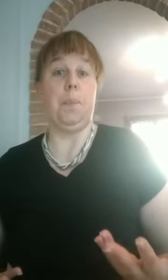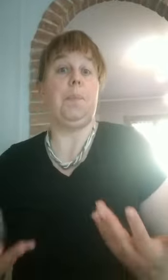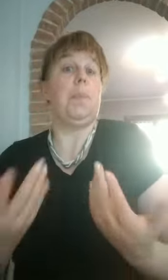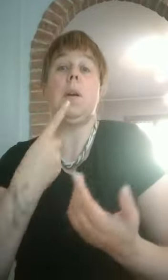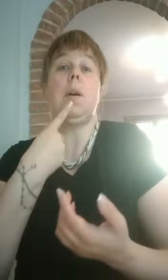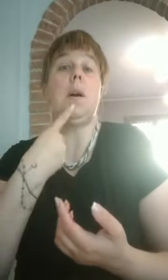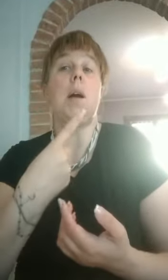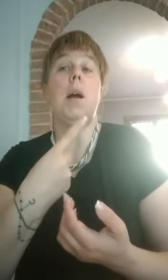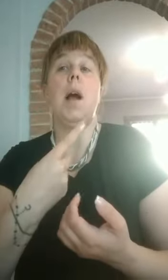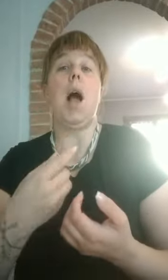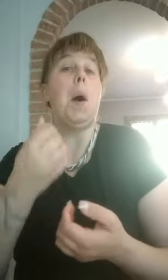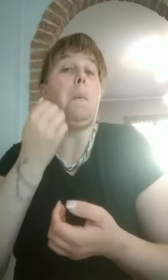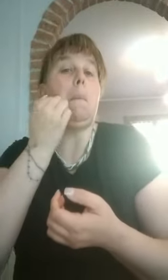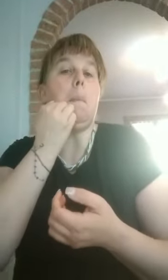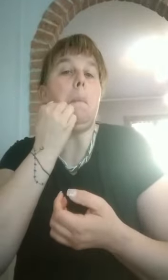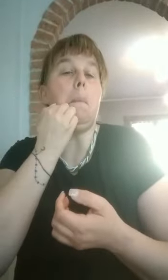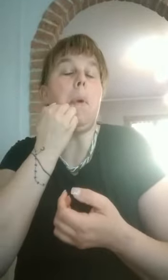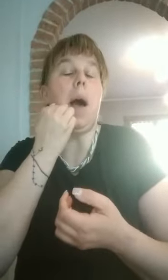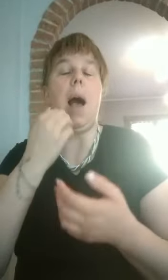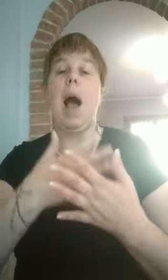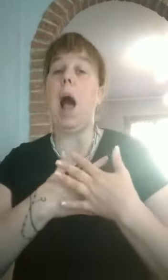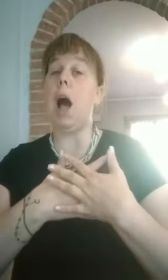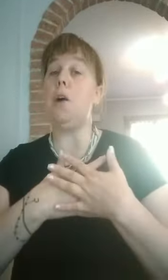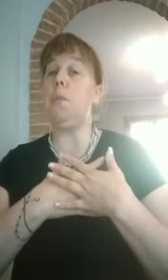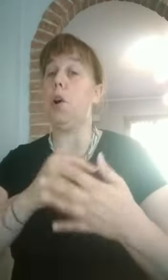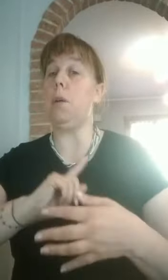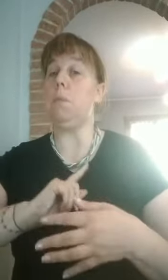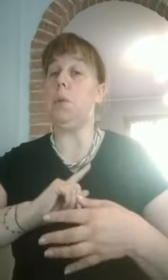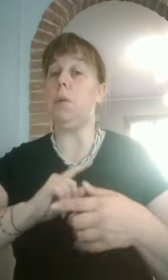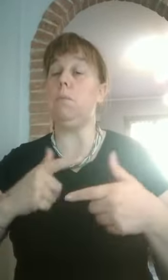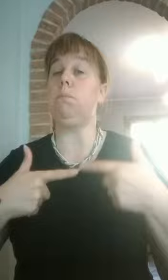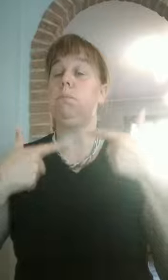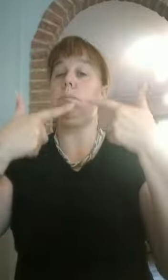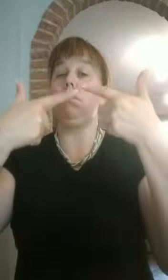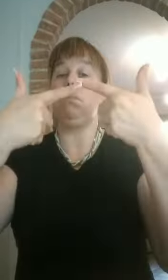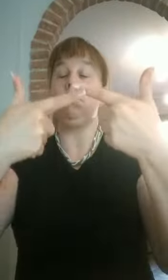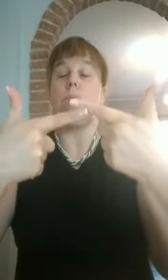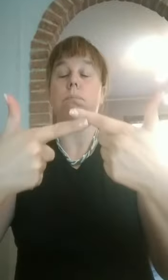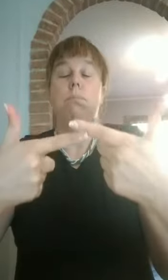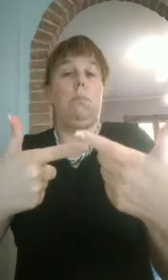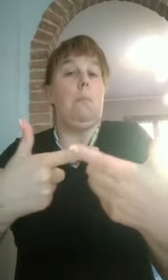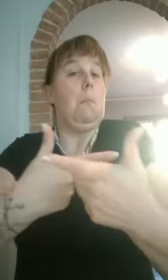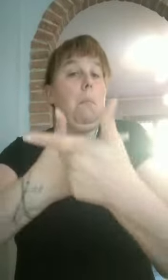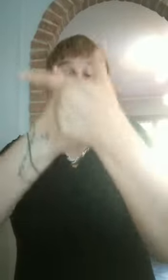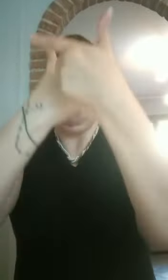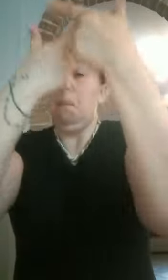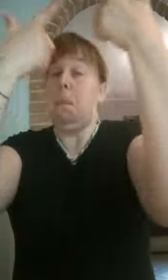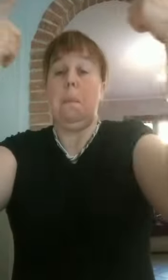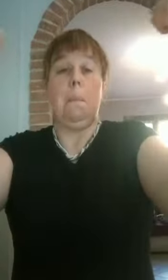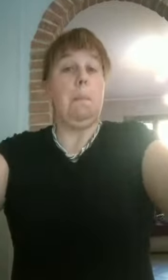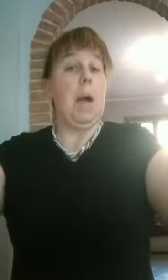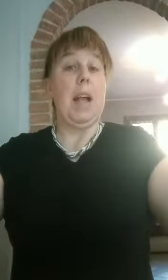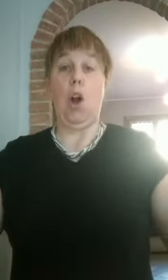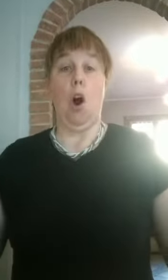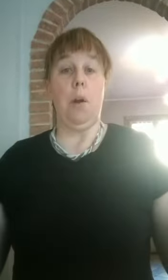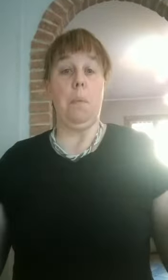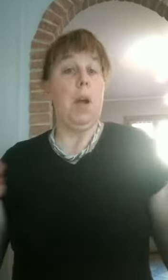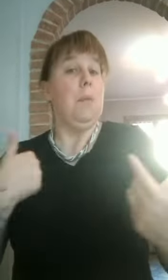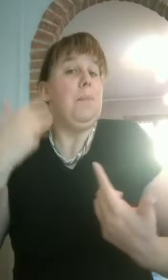talmente grande l'amore che provo per te, che persino ho chiesto a un poeta, a uno scrittore di poesia, di trovare le parole